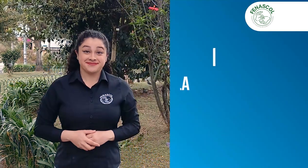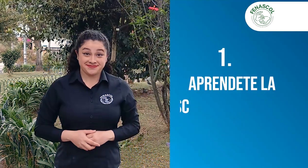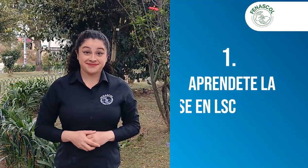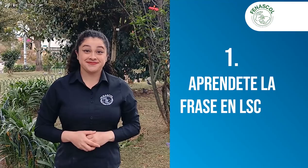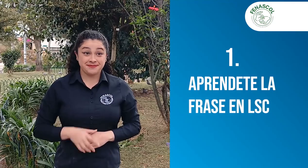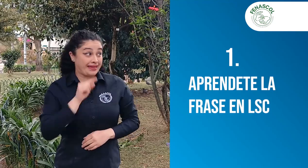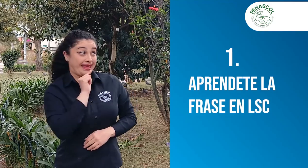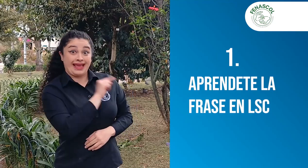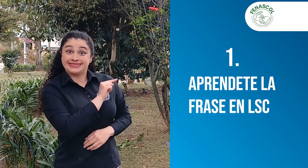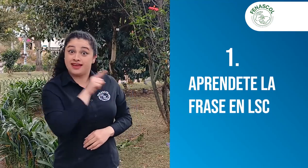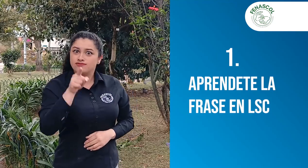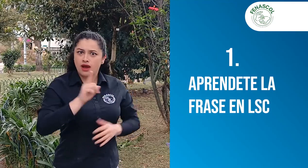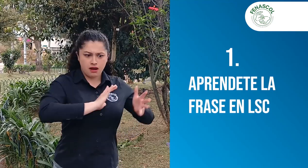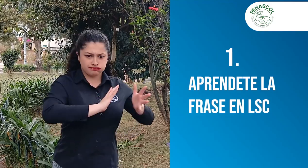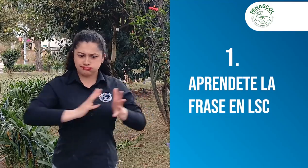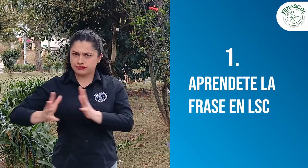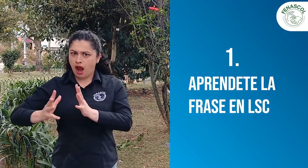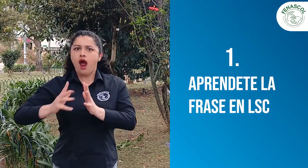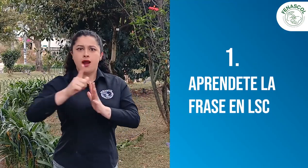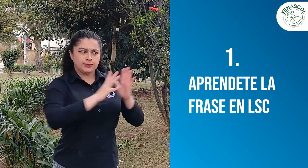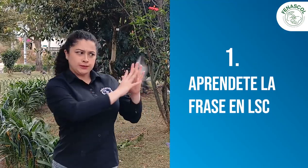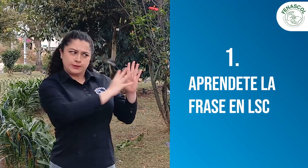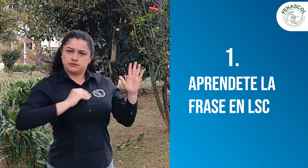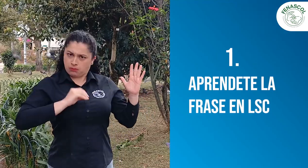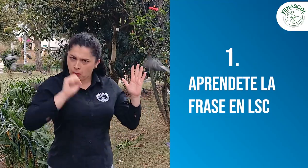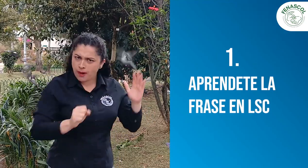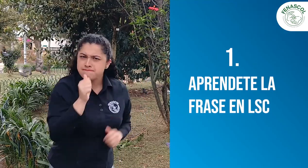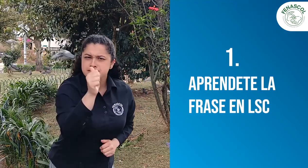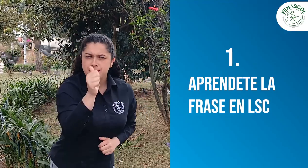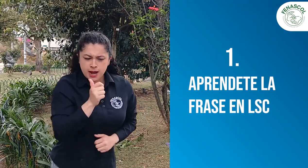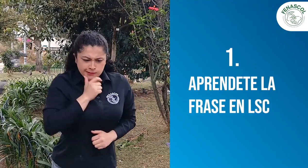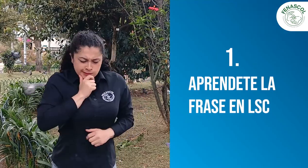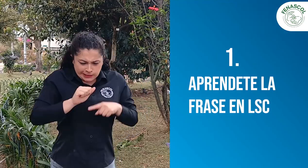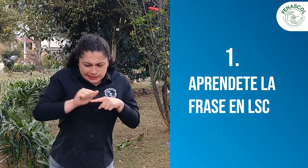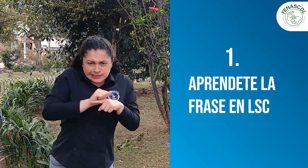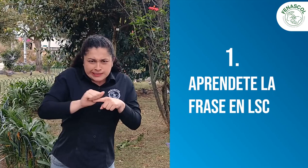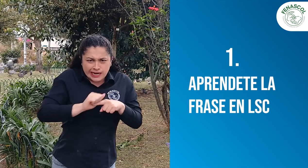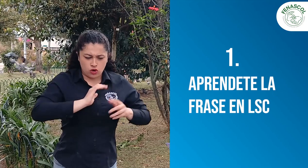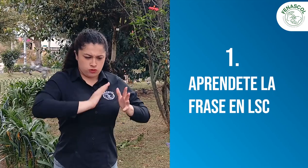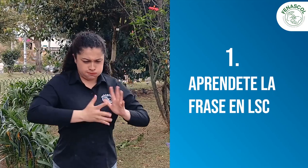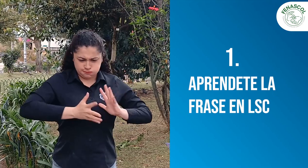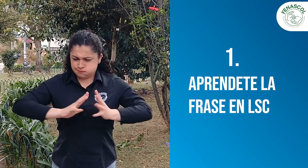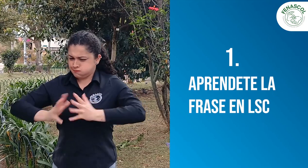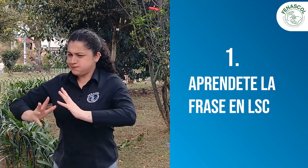Vamos, practica esta frase en lengua de señas y cuando ya la tengas lista, vamos al segundo paso.